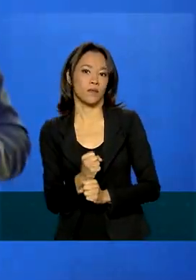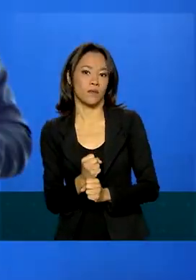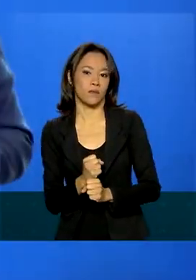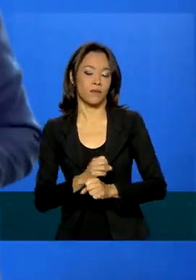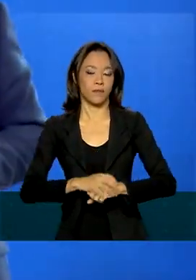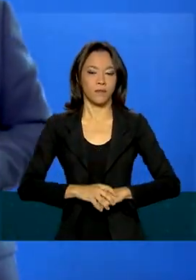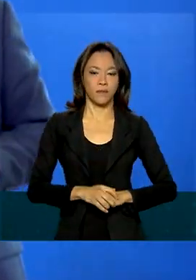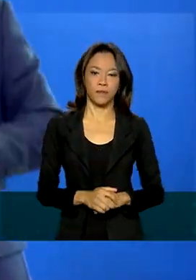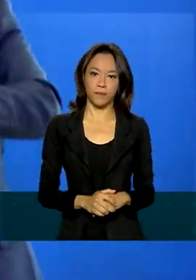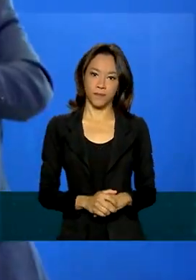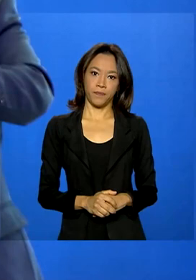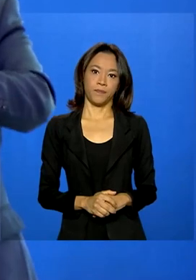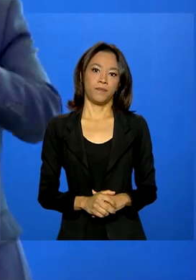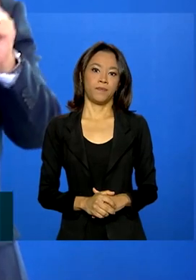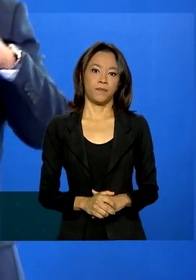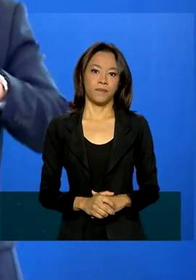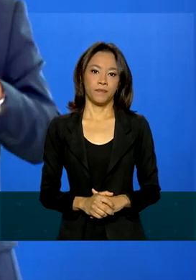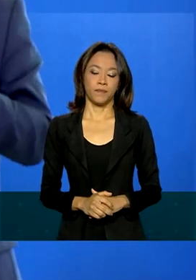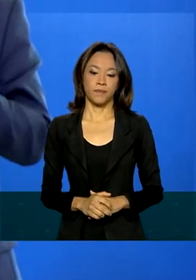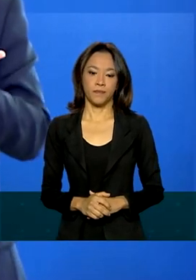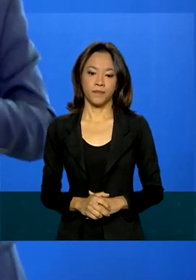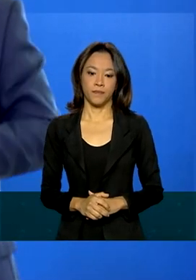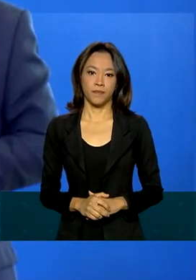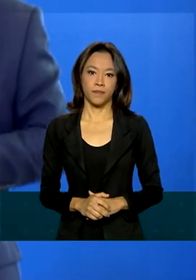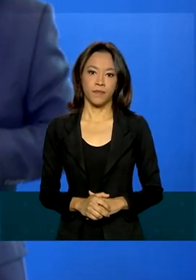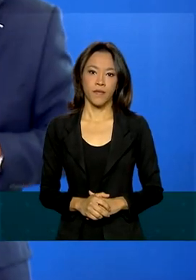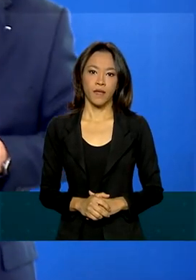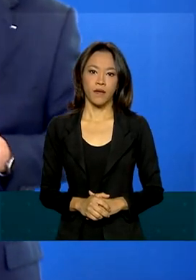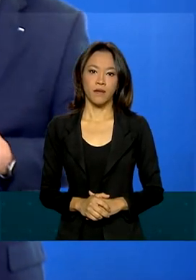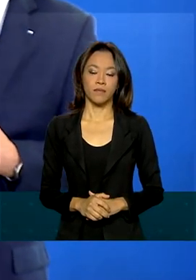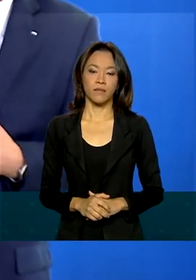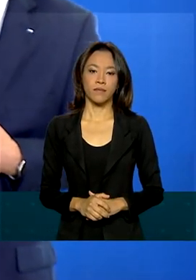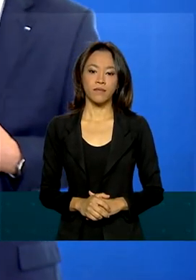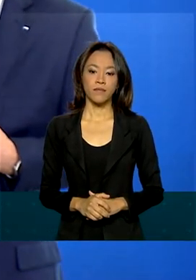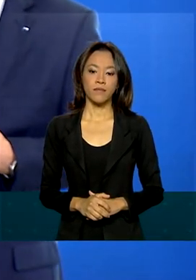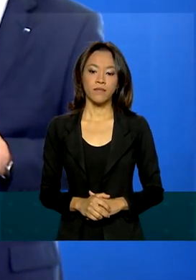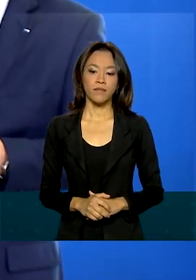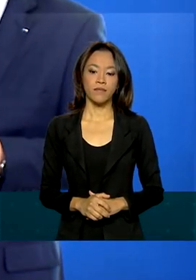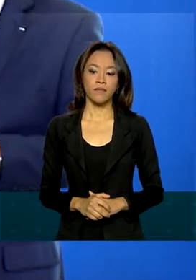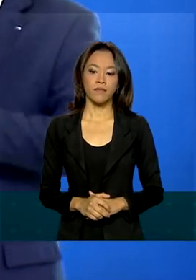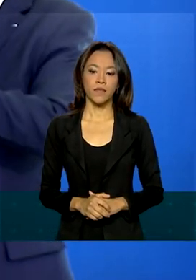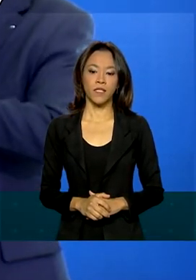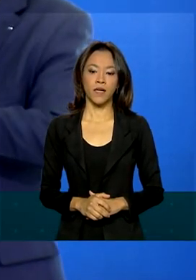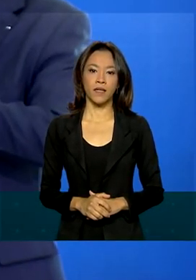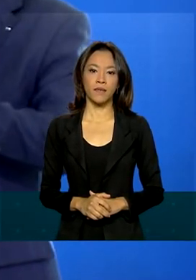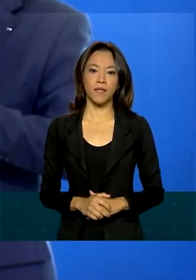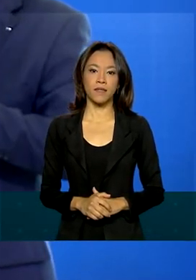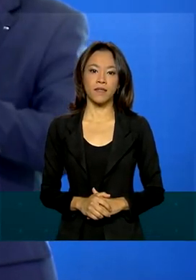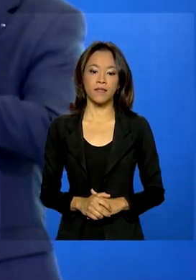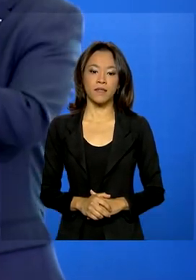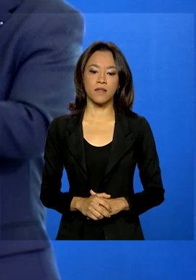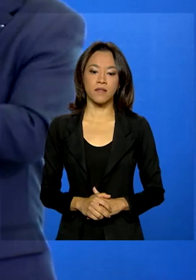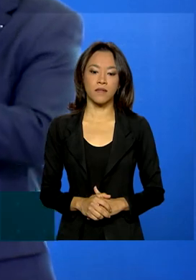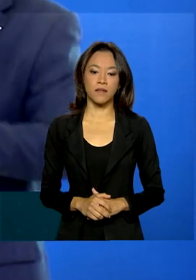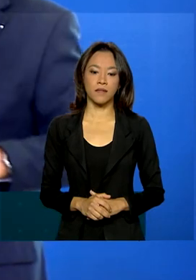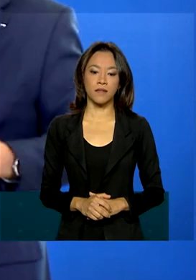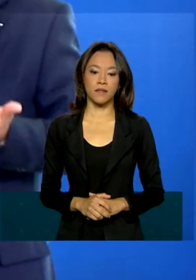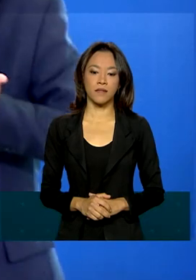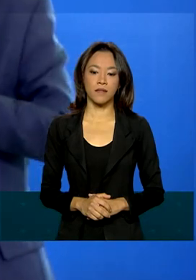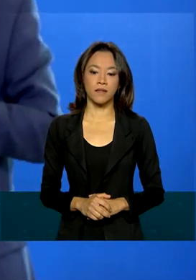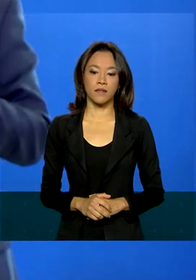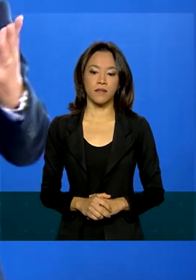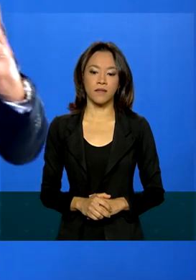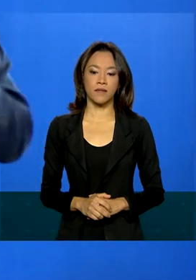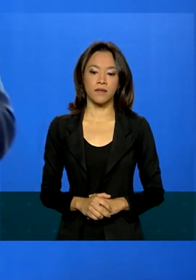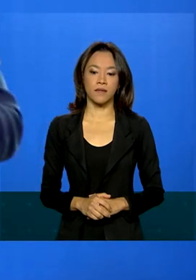trazer mais uma possibilidade para o produtor rural antecipar recursos de serviços